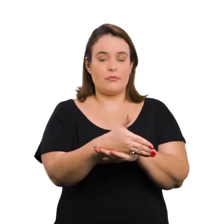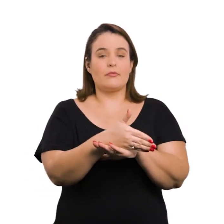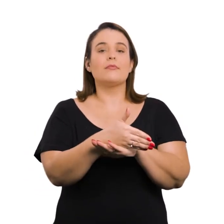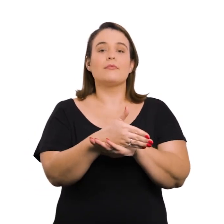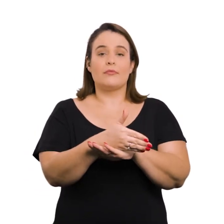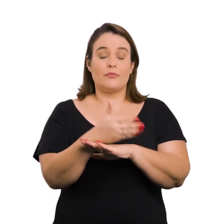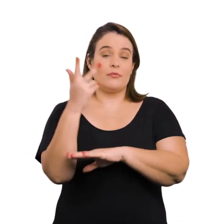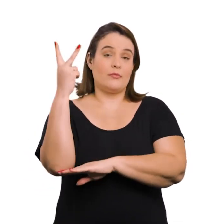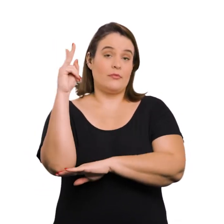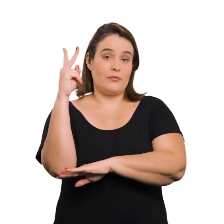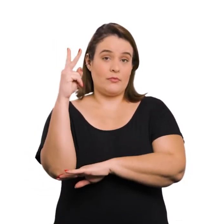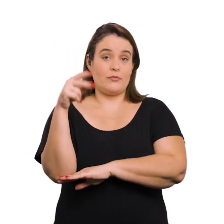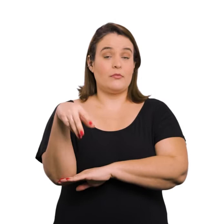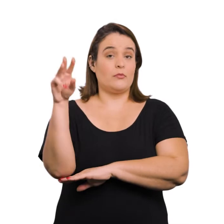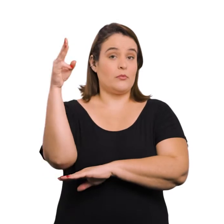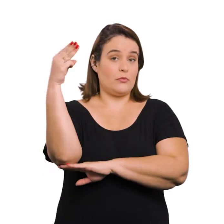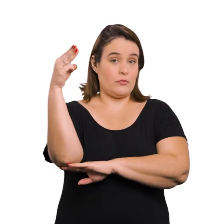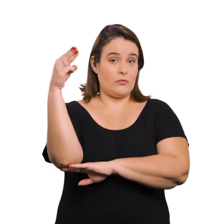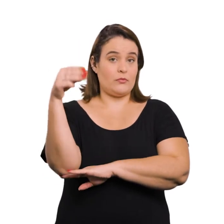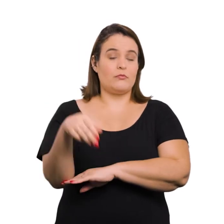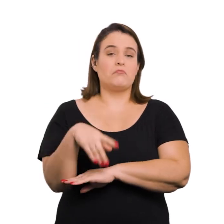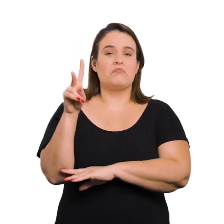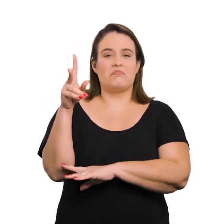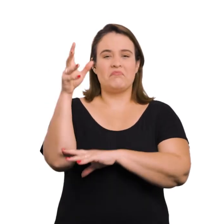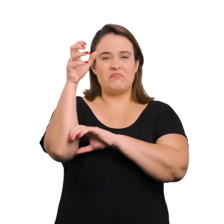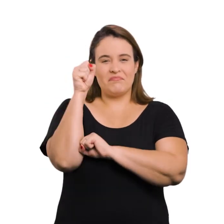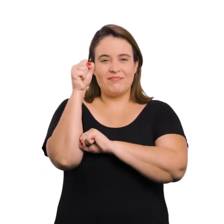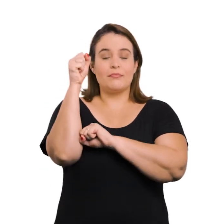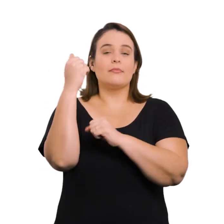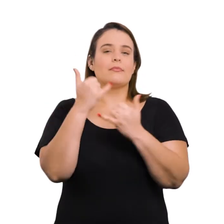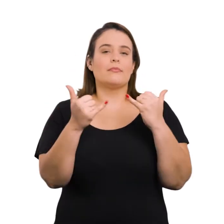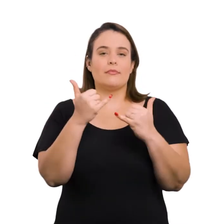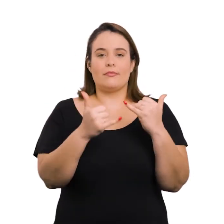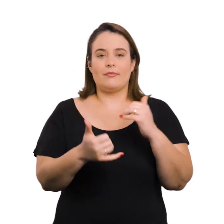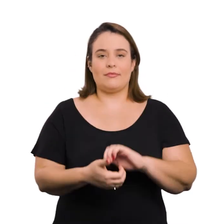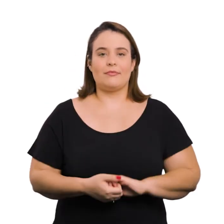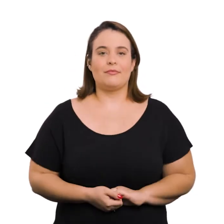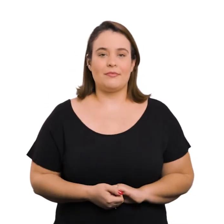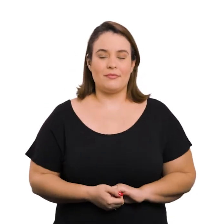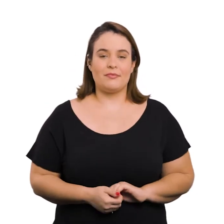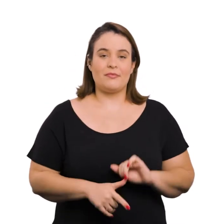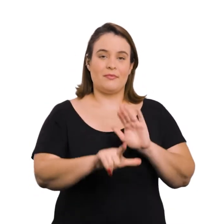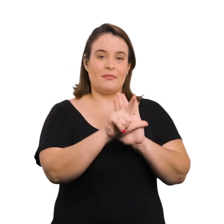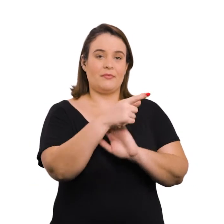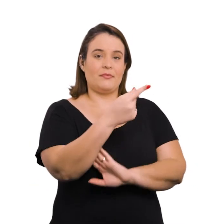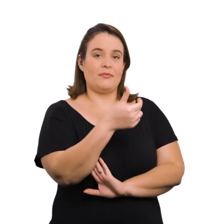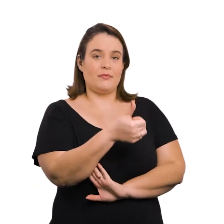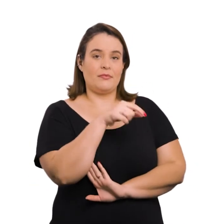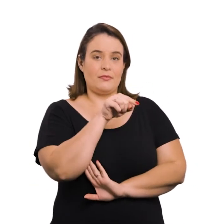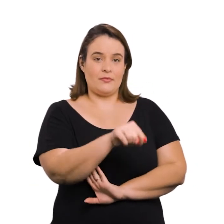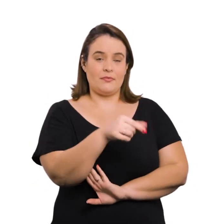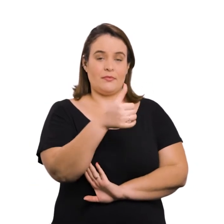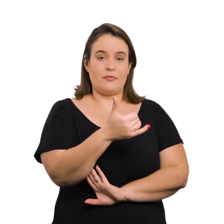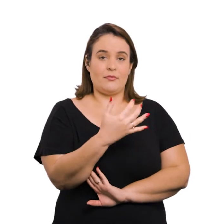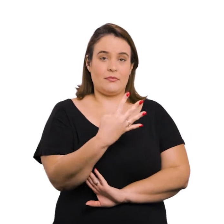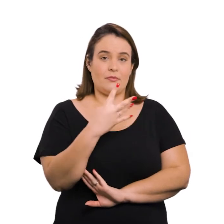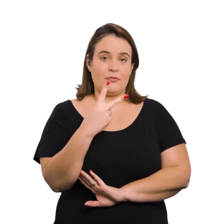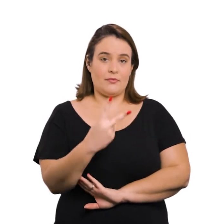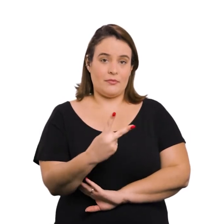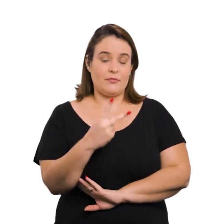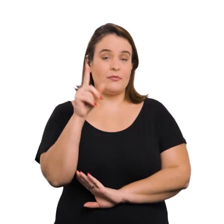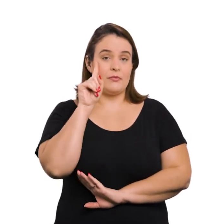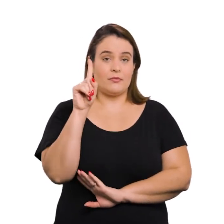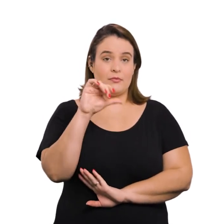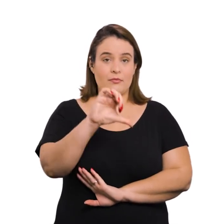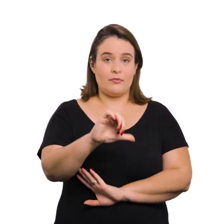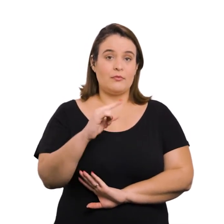e acessibilidade em unidades de hotéis, motéis, pousadas e similares. Lei nº 16